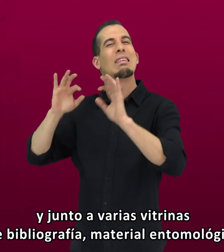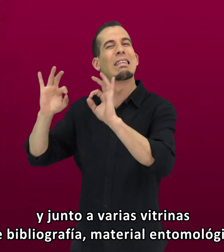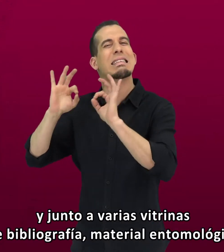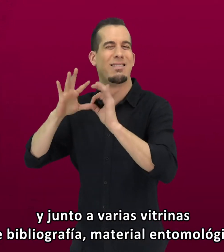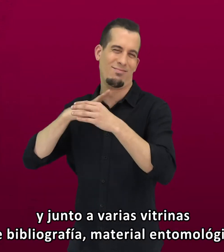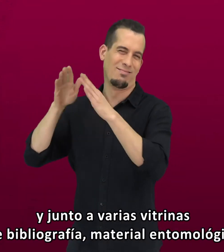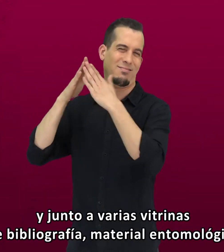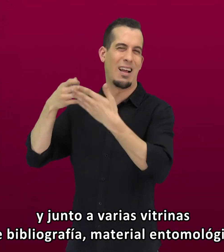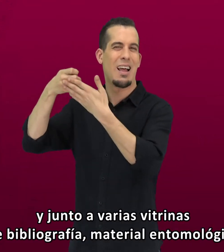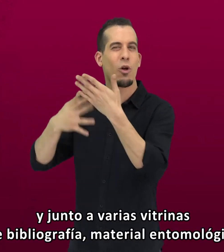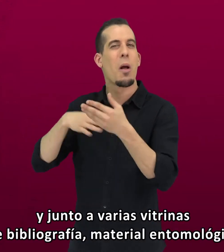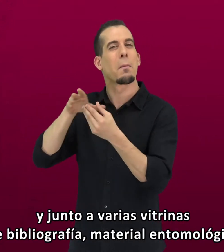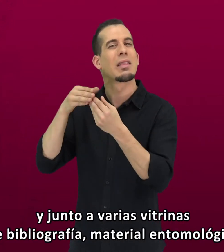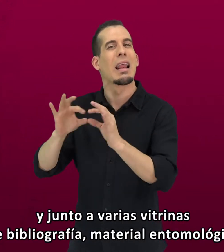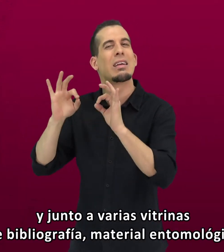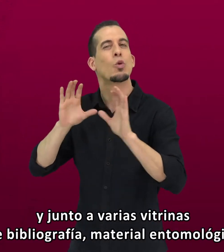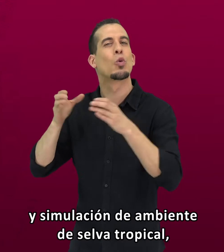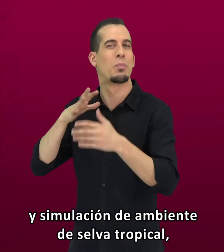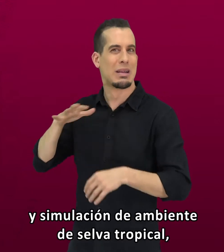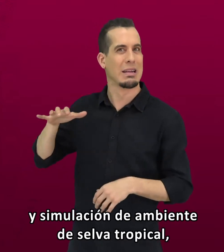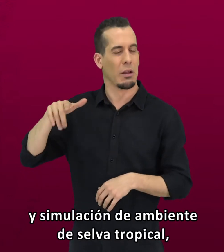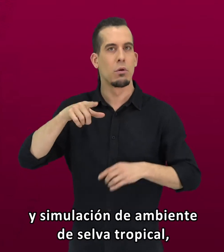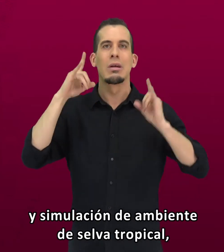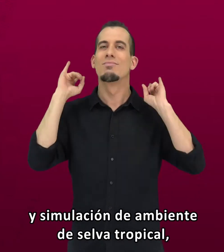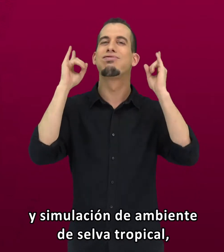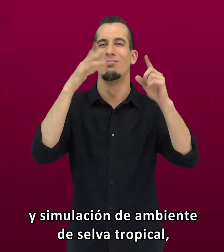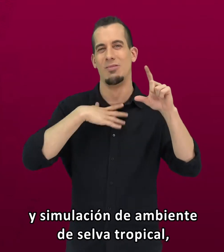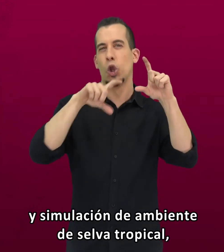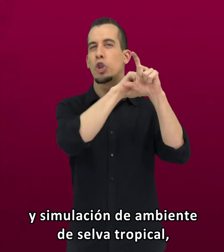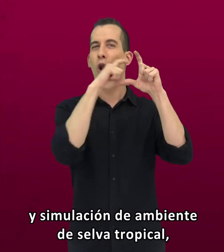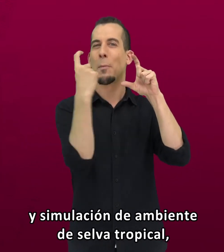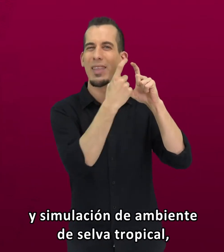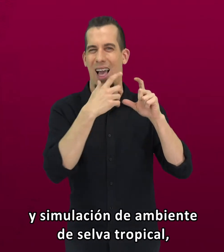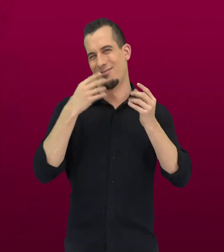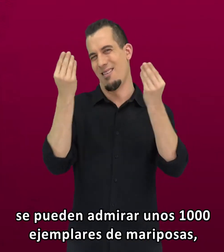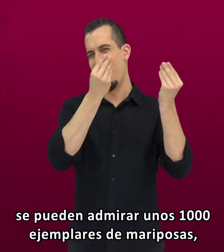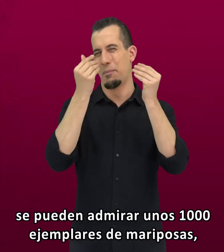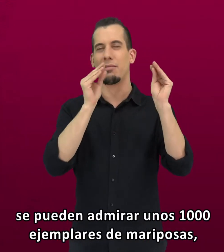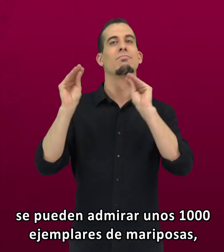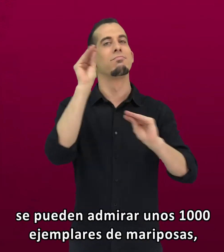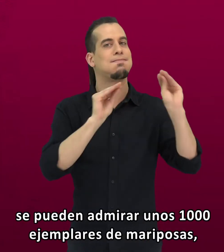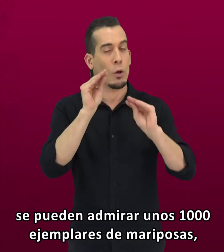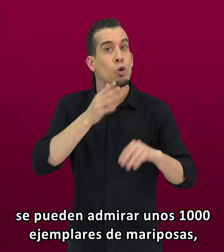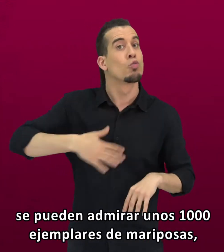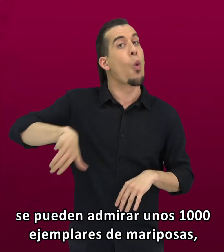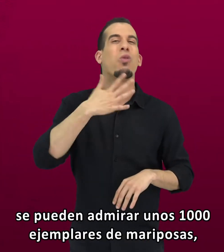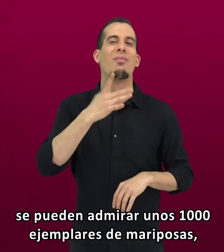vitrinas de bibliografía, material entomológico y simulación de ambiente de selva tropical, se pueden admirar unos mil